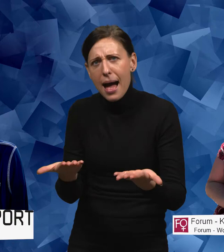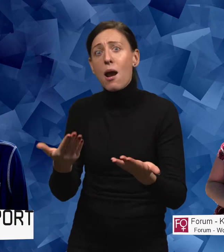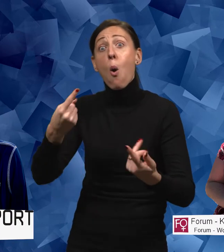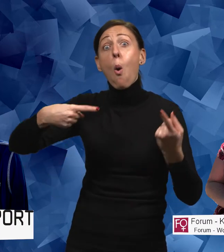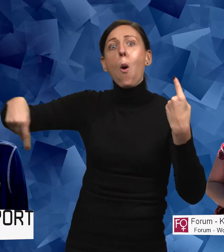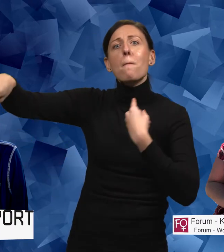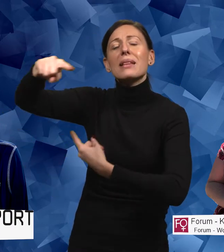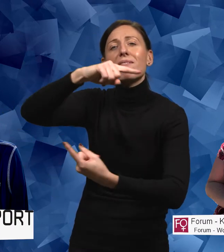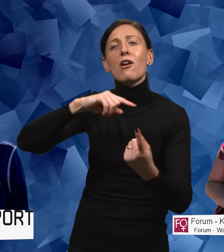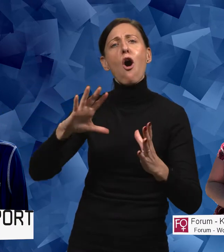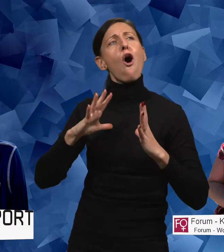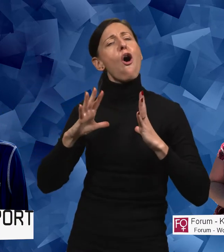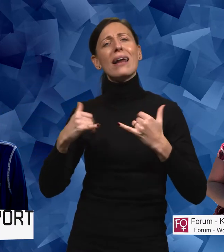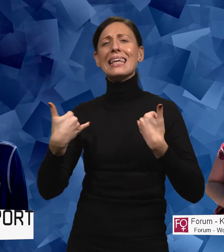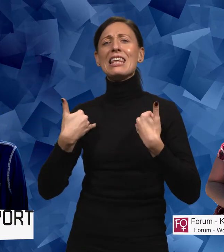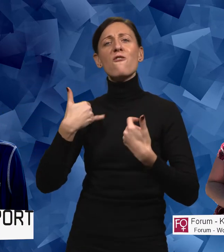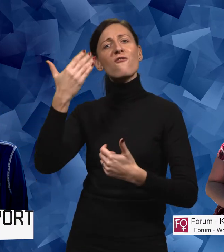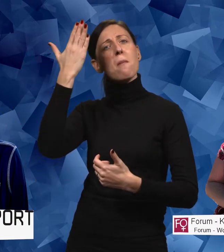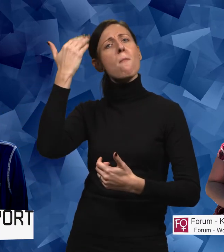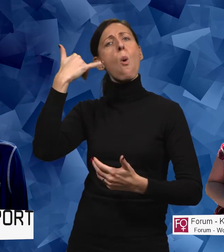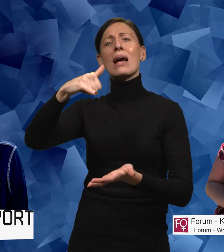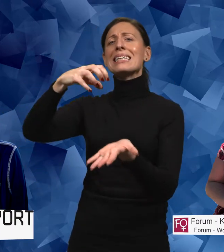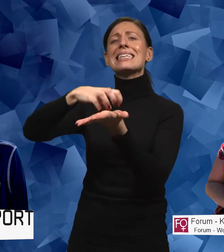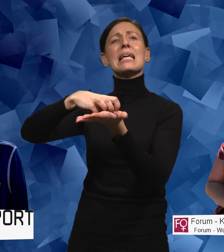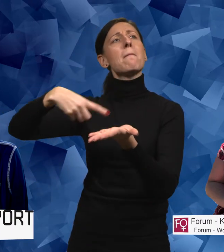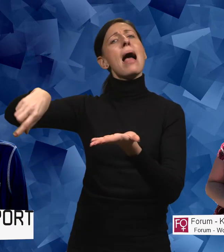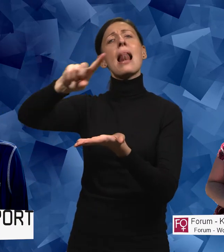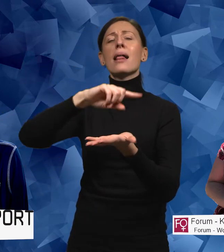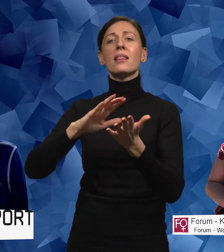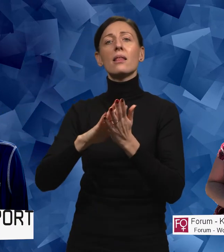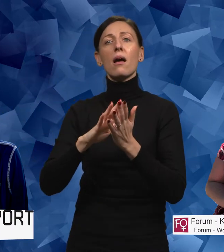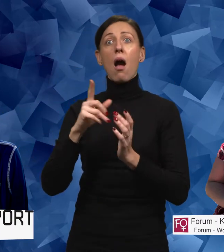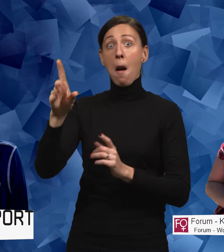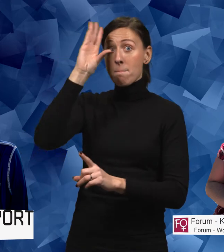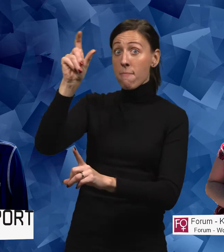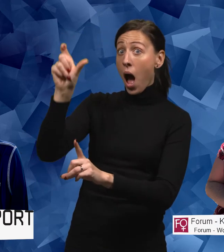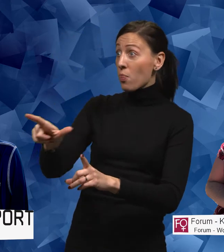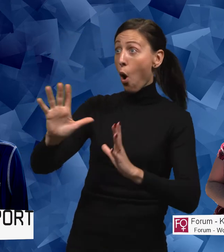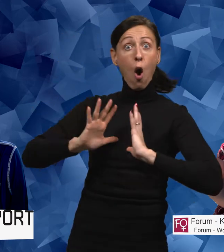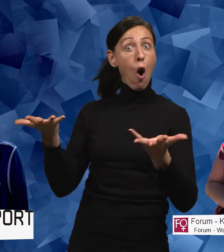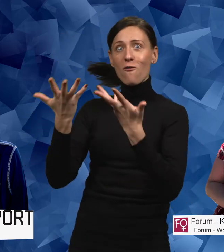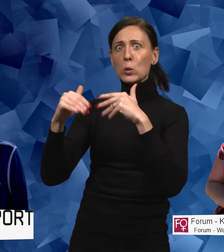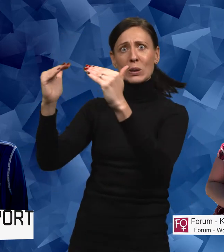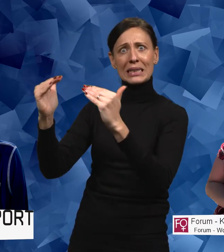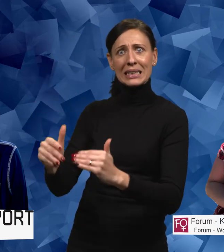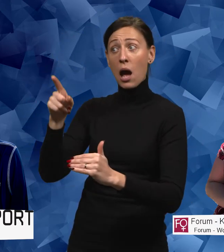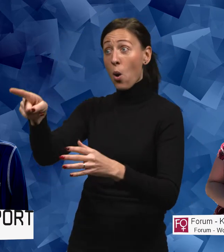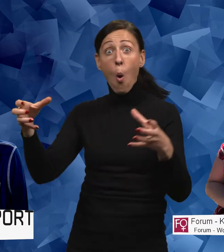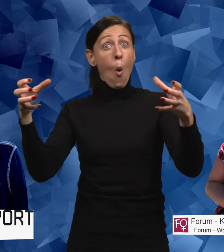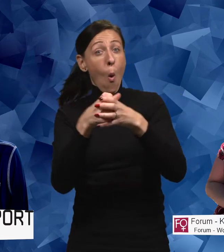omgivningen har... Alltså vi har en tendens i samhället att glorifiera en man